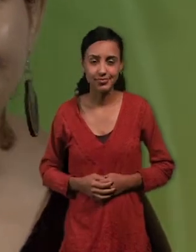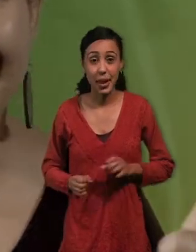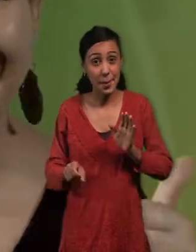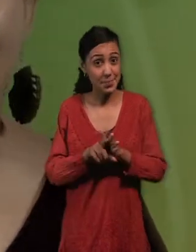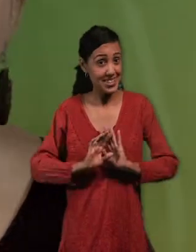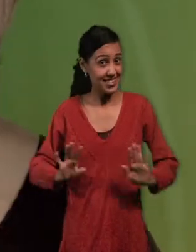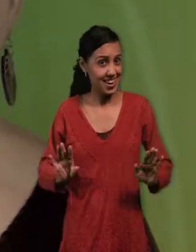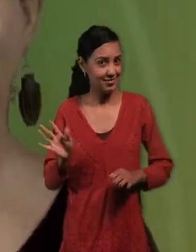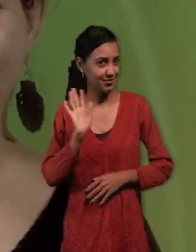¡Nos vemos!